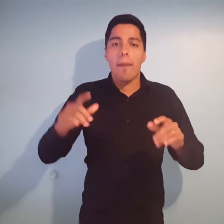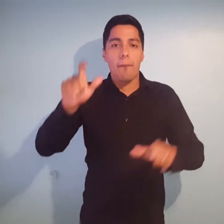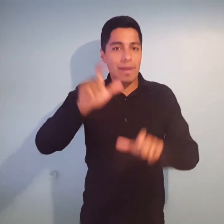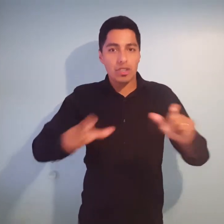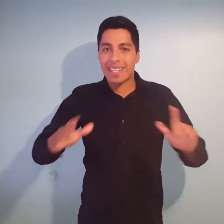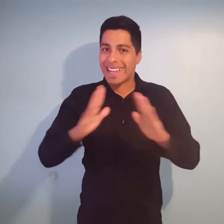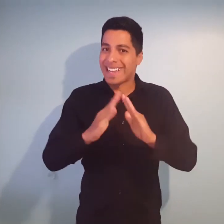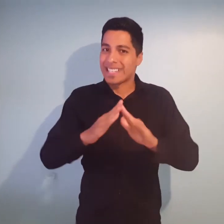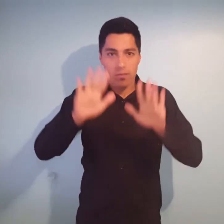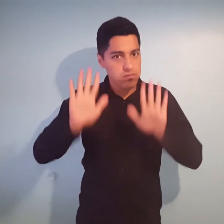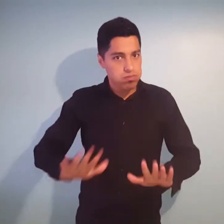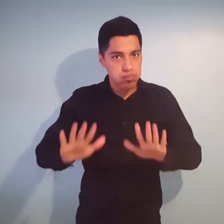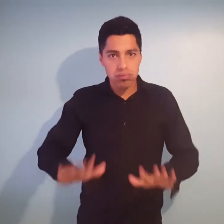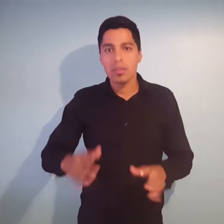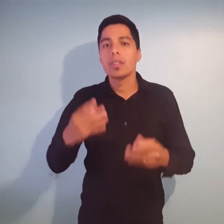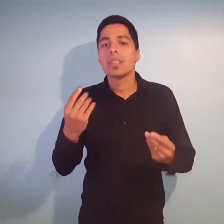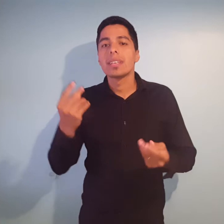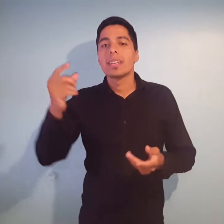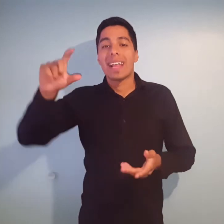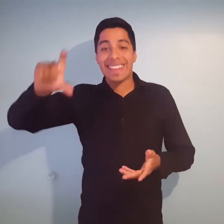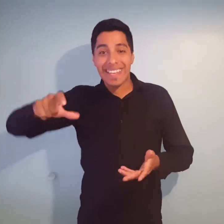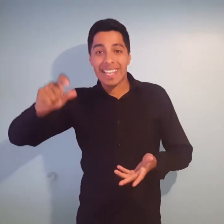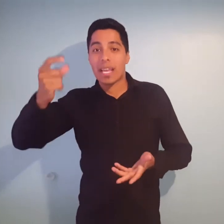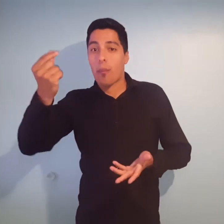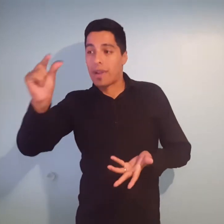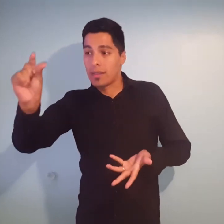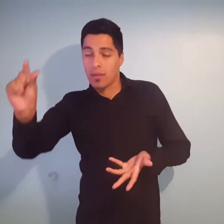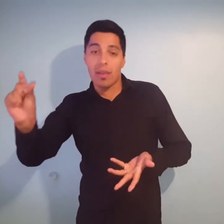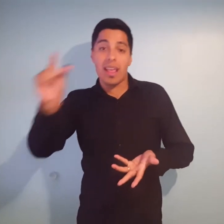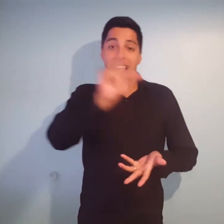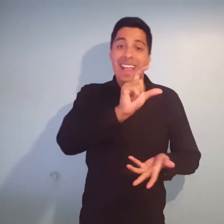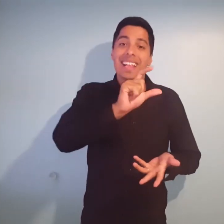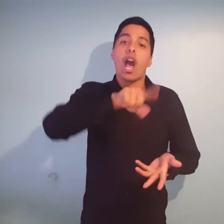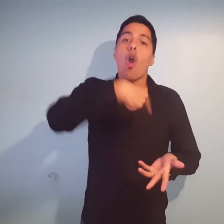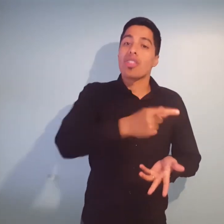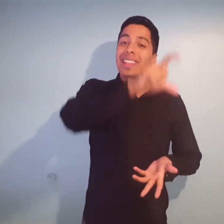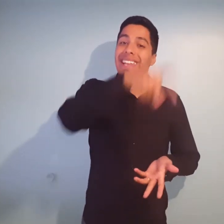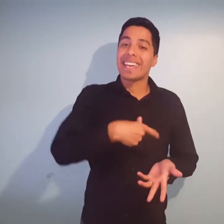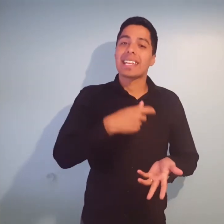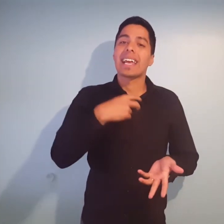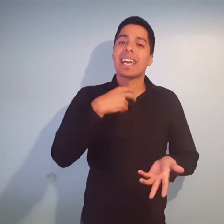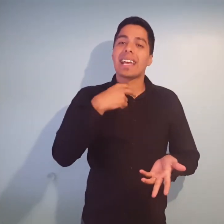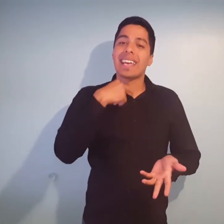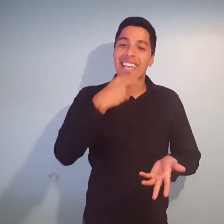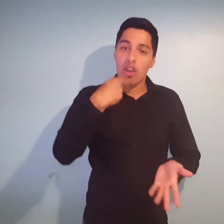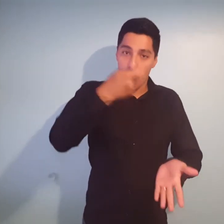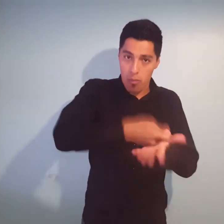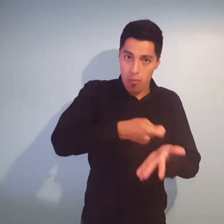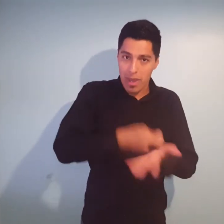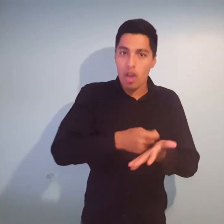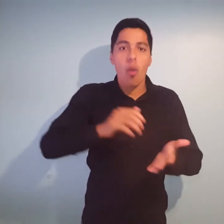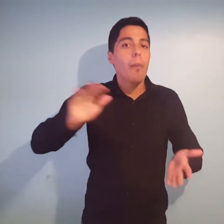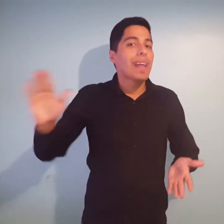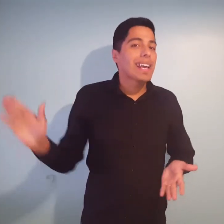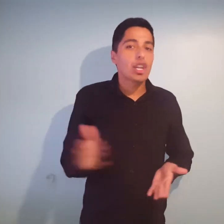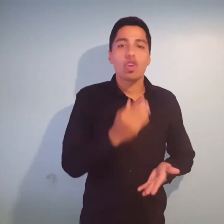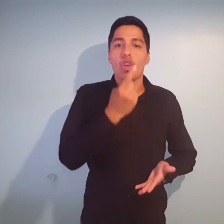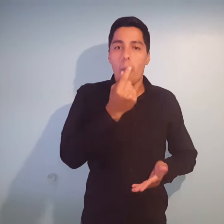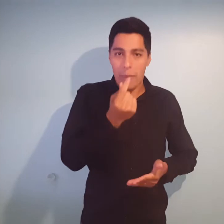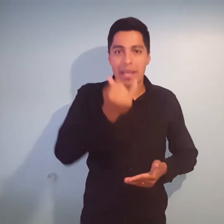alimentaria en la Asignación Universal por Hijo, y así todas podrán tener su prestación alimentaria. De este modo, se garantiza